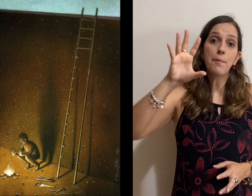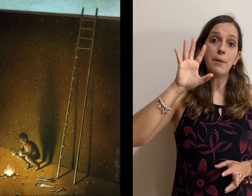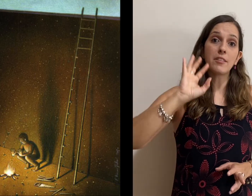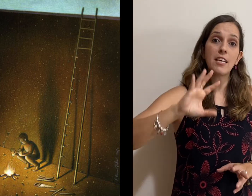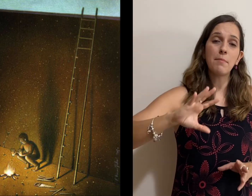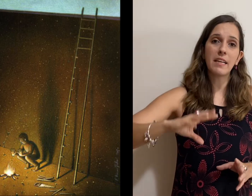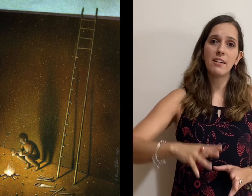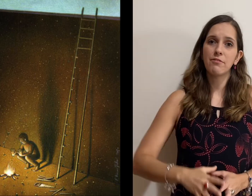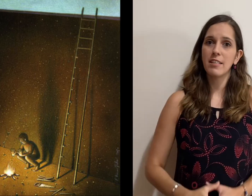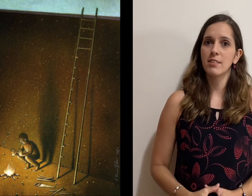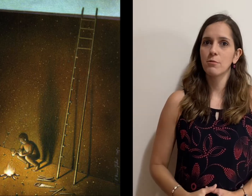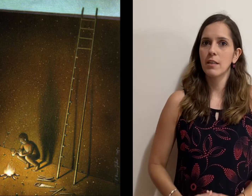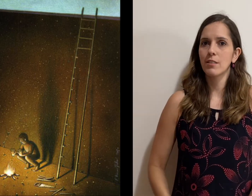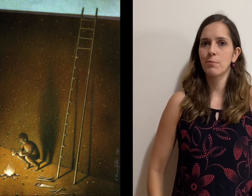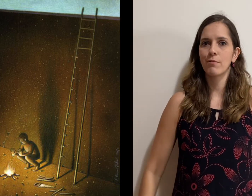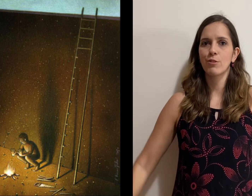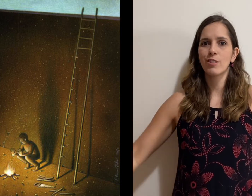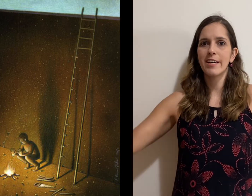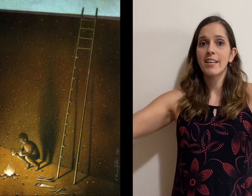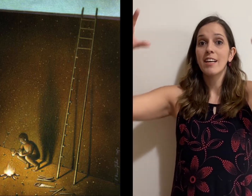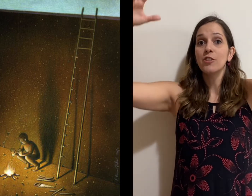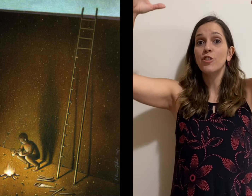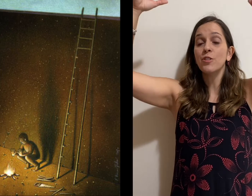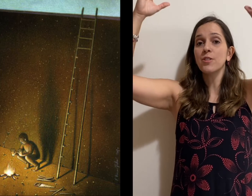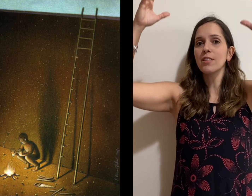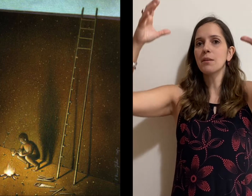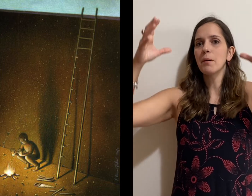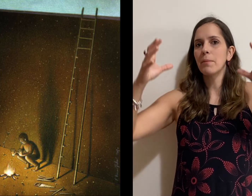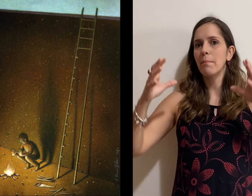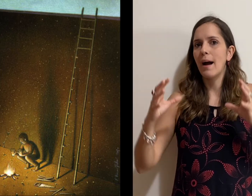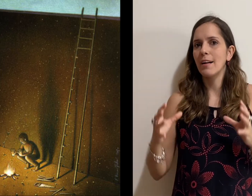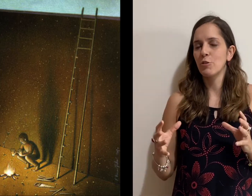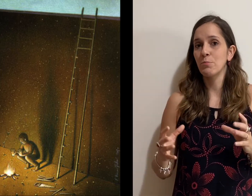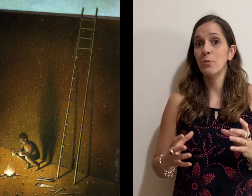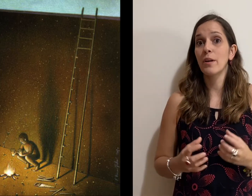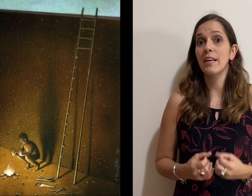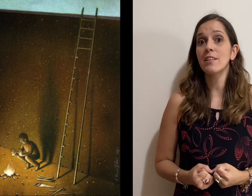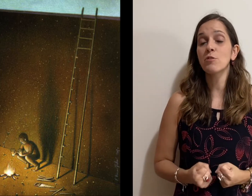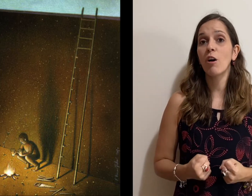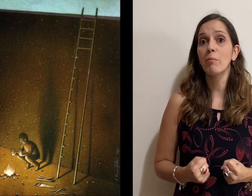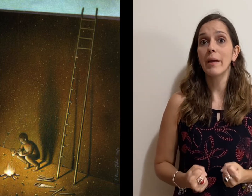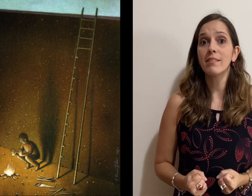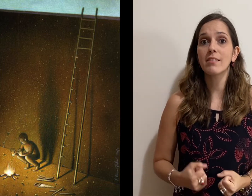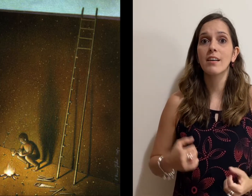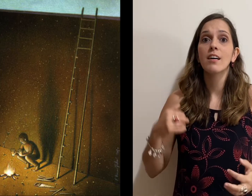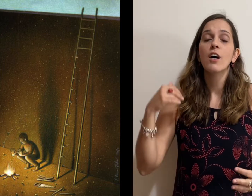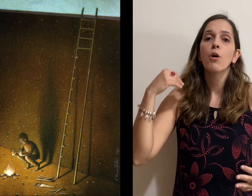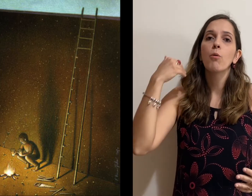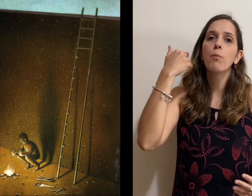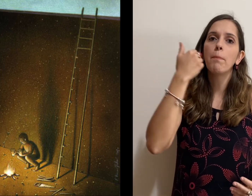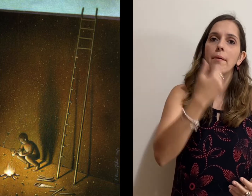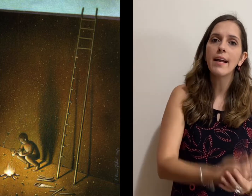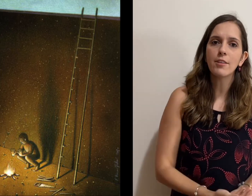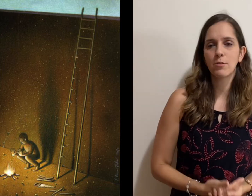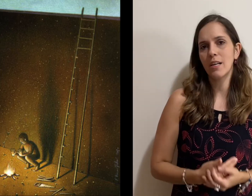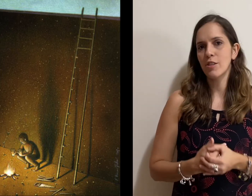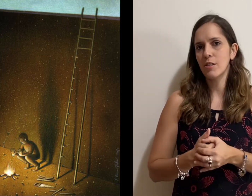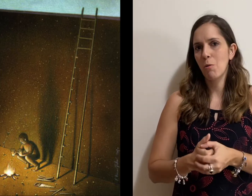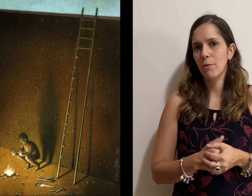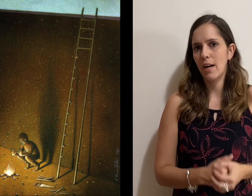perceba que ele faz angulação para você de cima para baixo, porque isso aumenta o peso da desigualdade